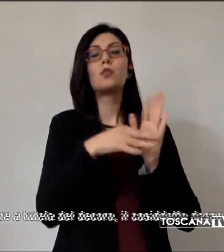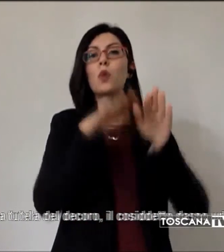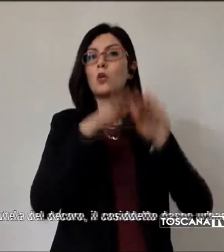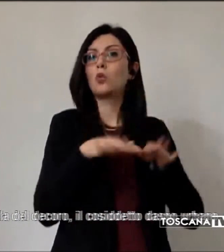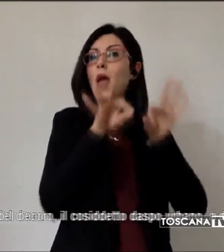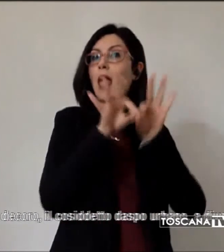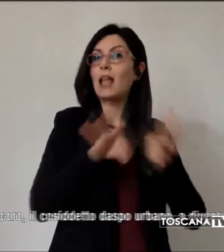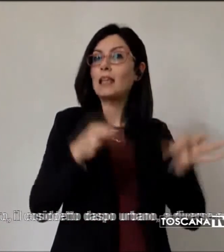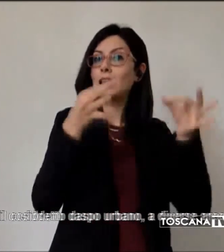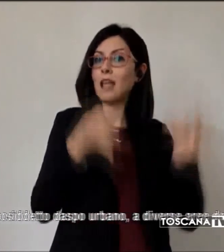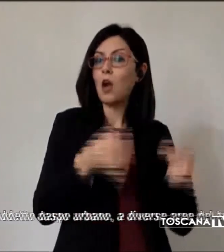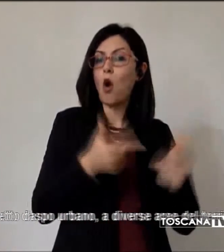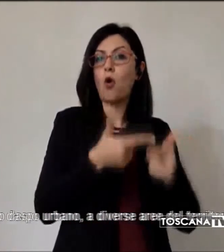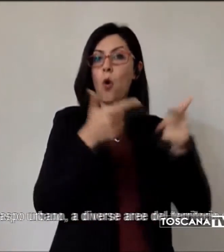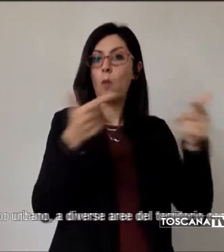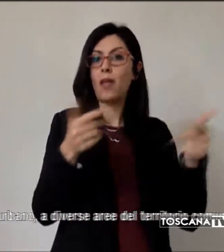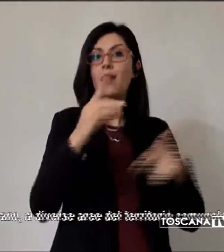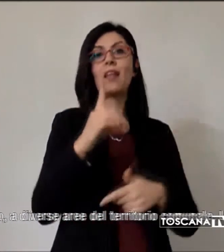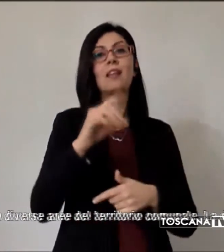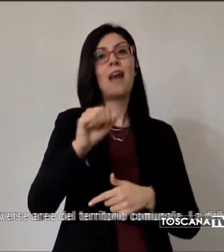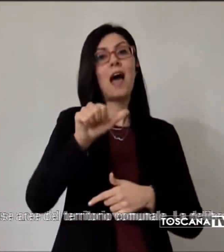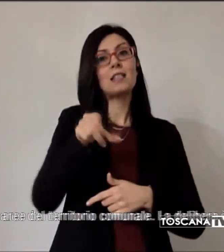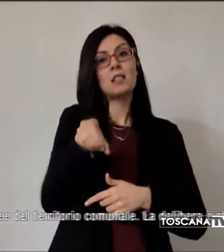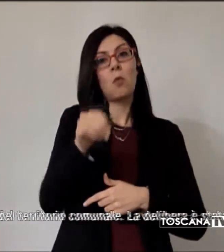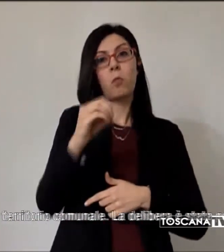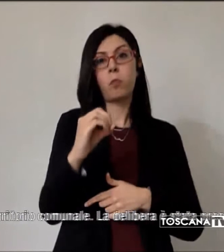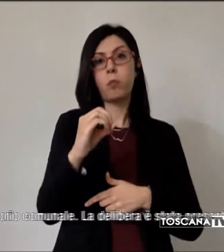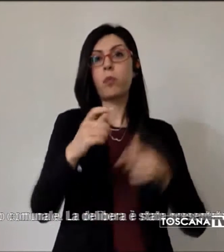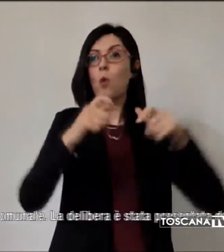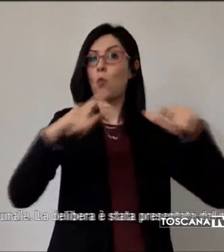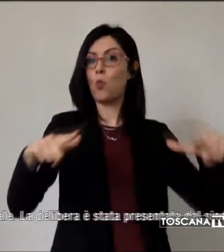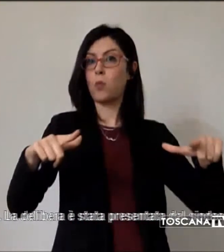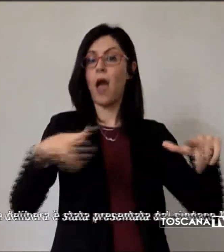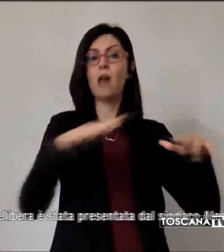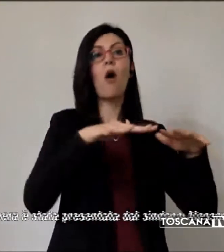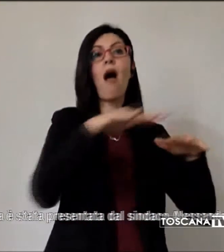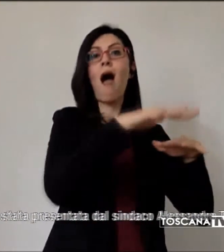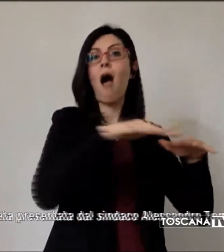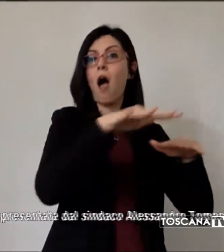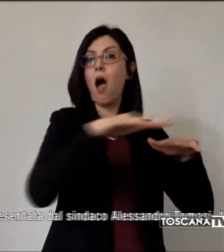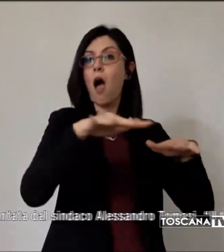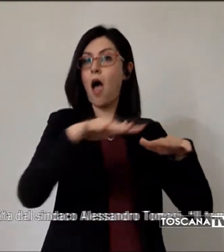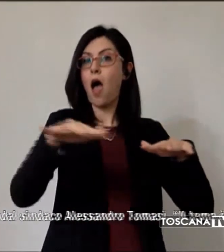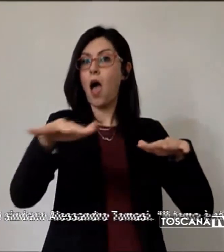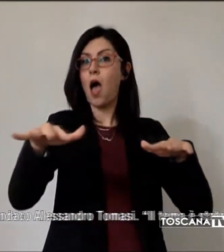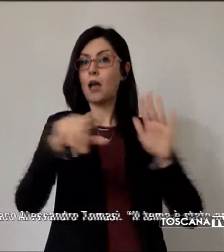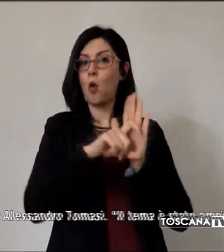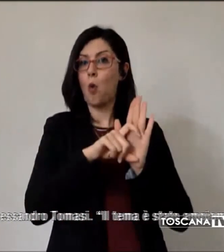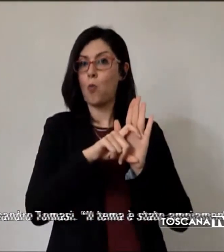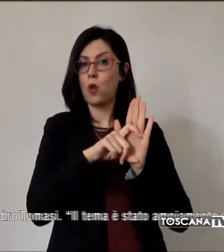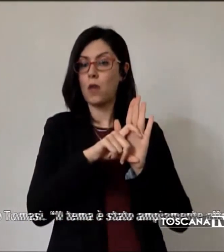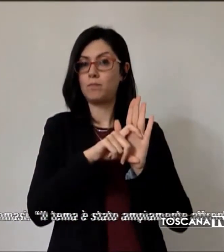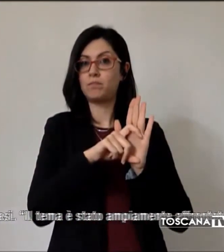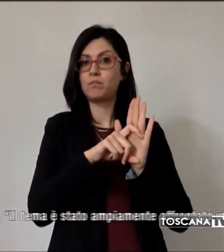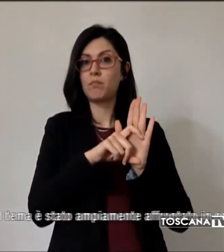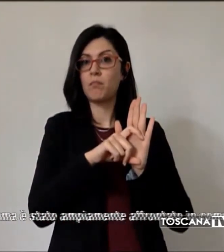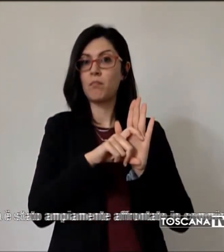daspo urbano, a diverse aree del territorio comunale. La delibera è stata